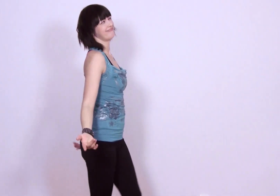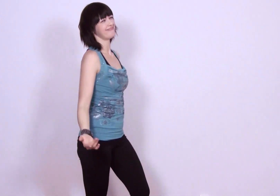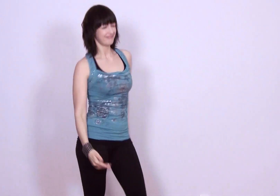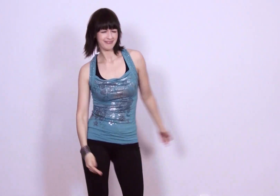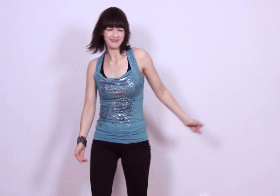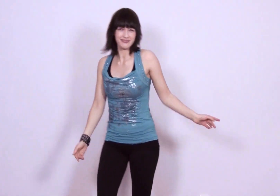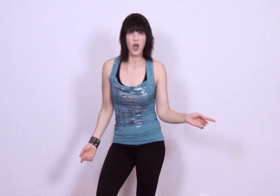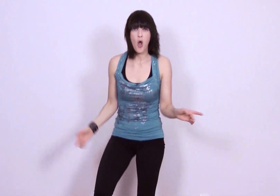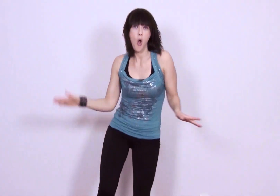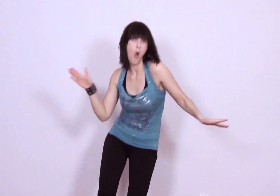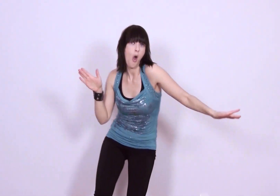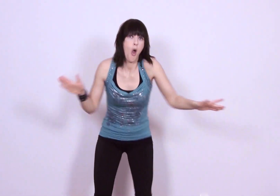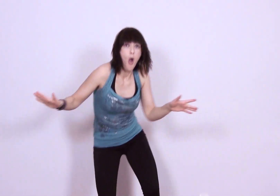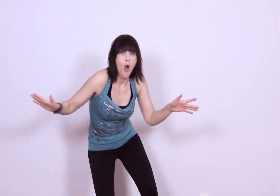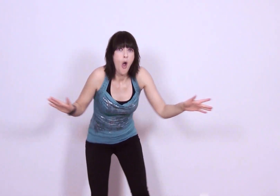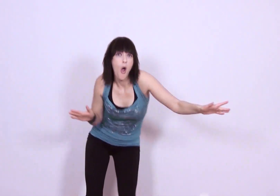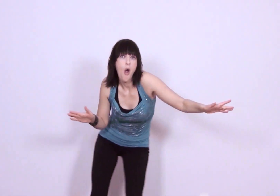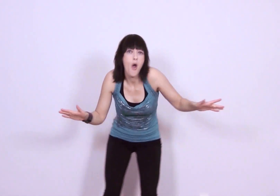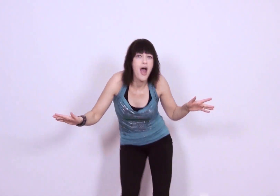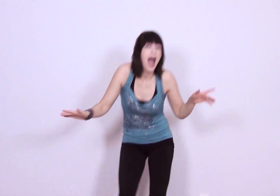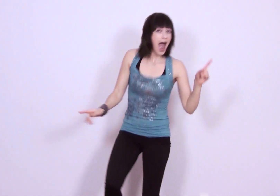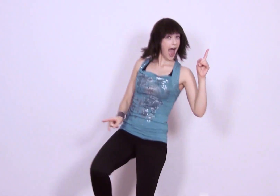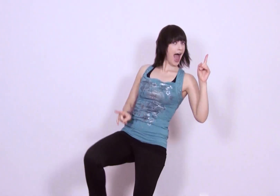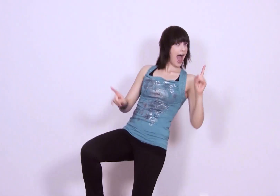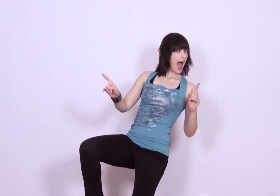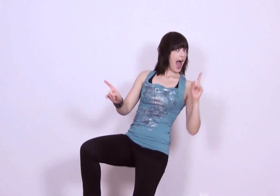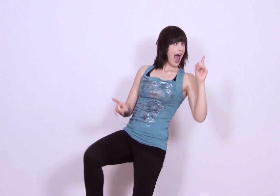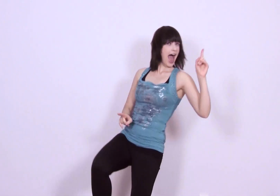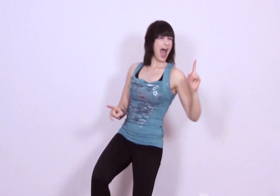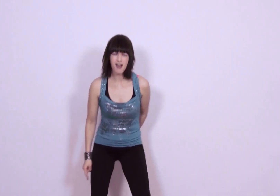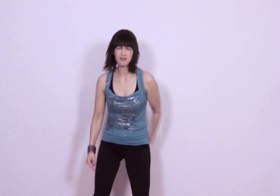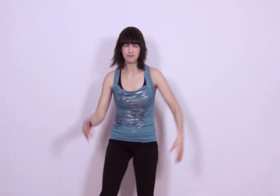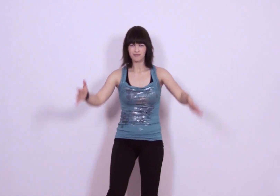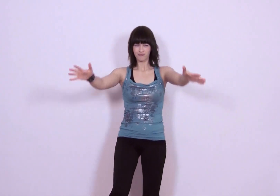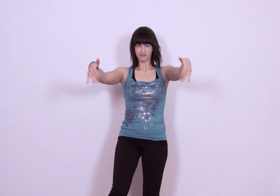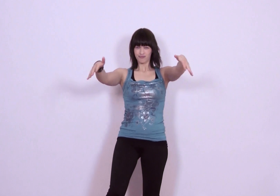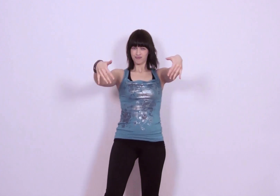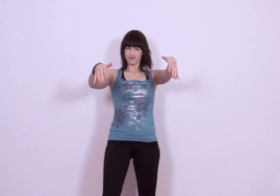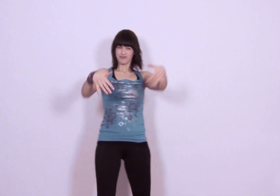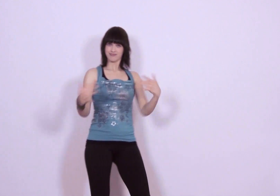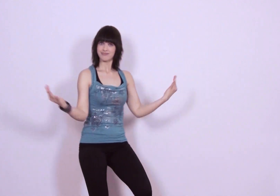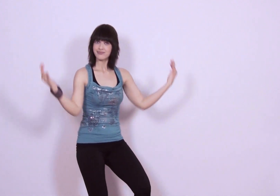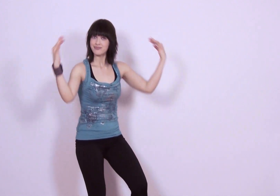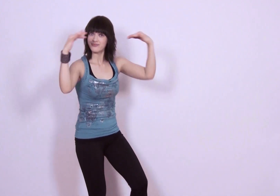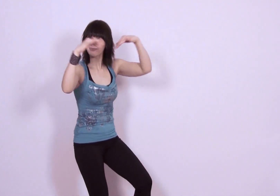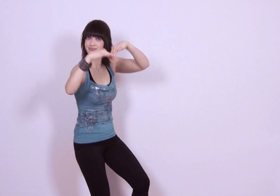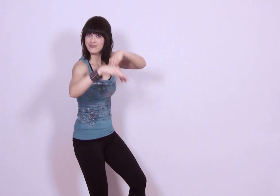är Oh-oh, oh-oh, oh-oh Alla samlas vi här